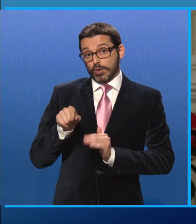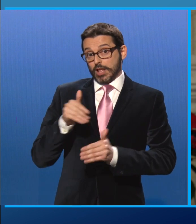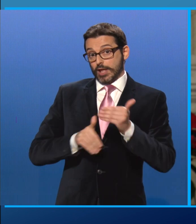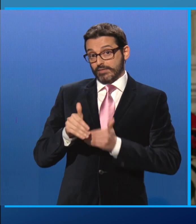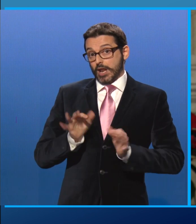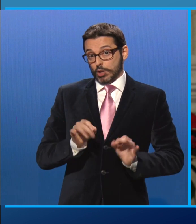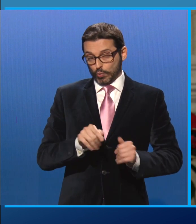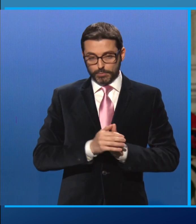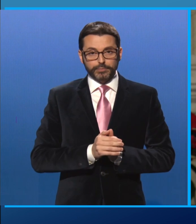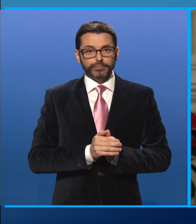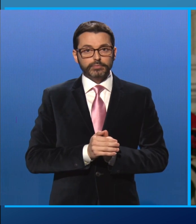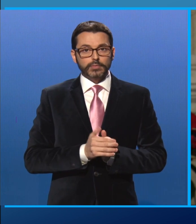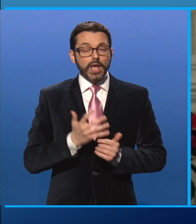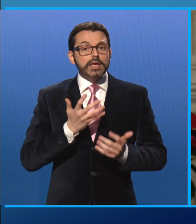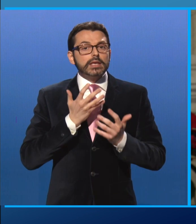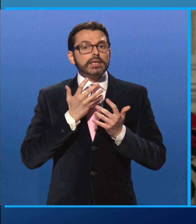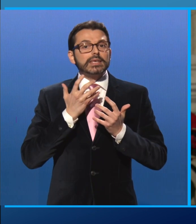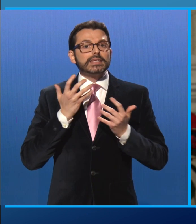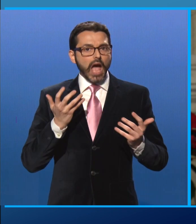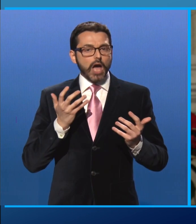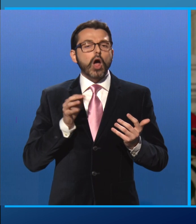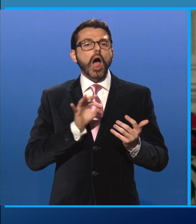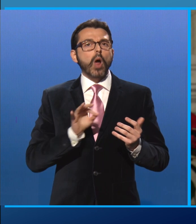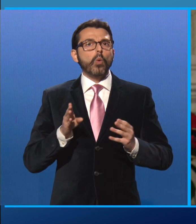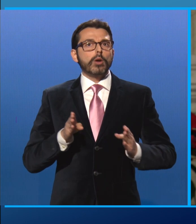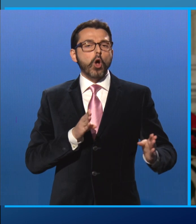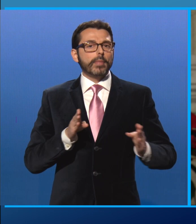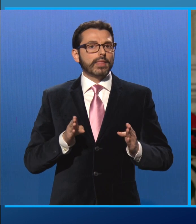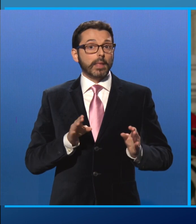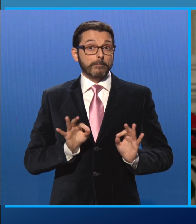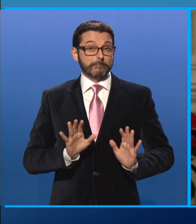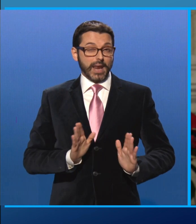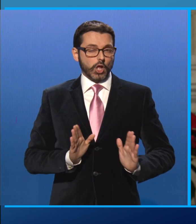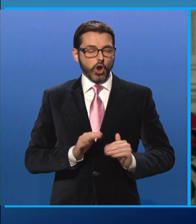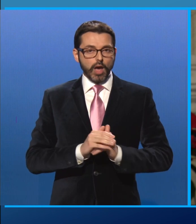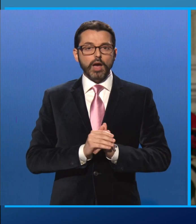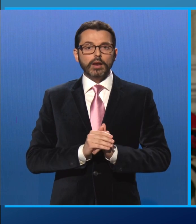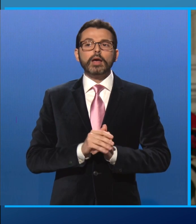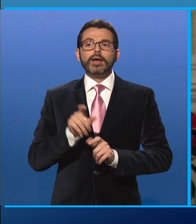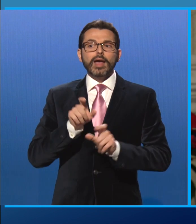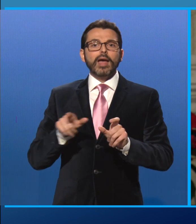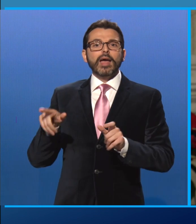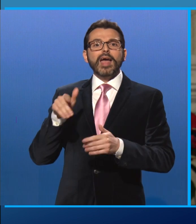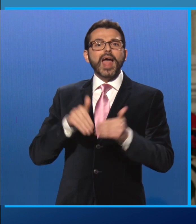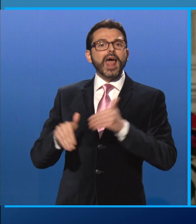Ora non vi è dubbio che in alcuni momenti particolari la parola agli elettori costituisca la strada maestra.